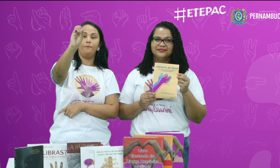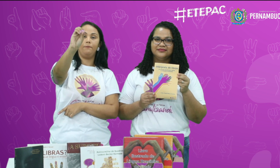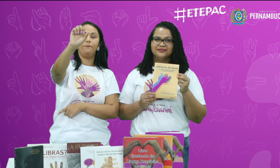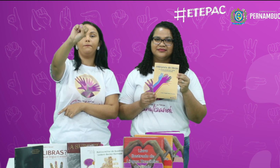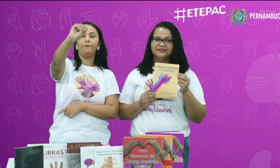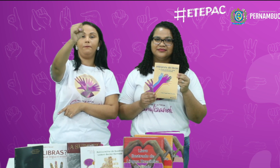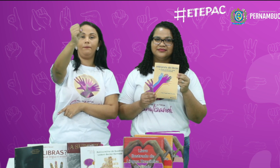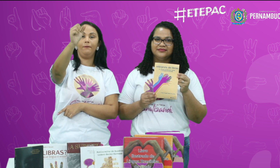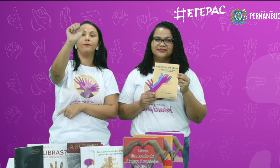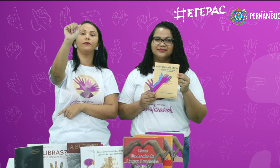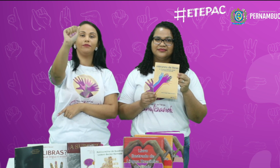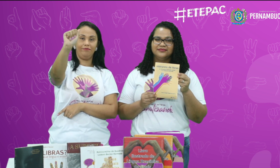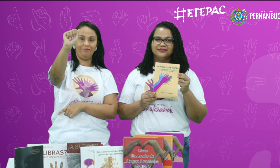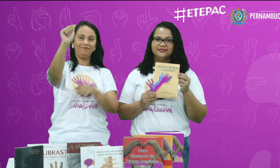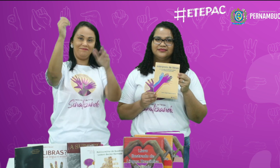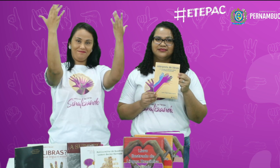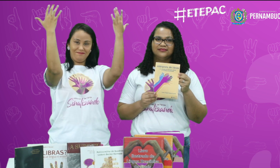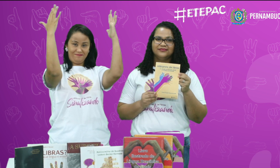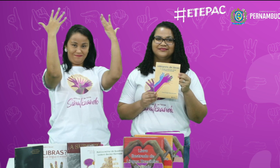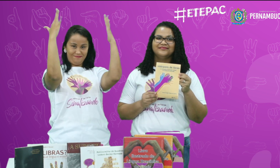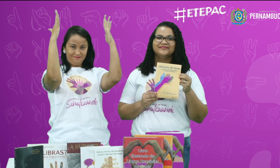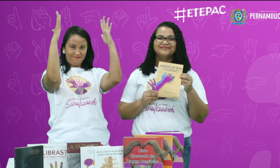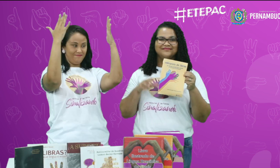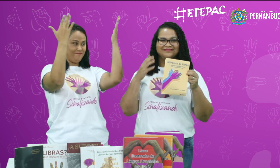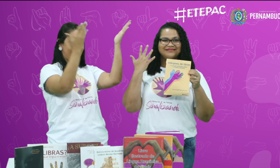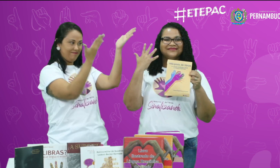Barbosa. Marinês Barbosa. Parabéns.